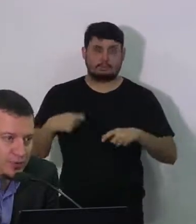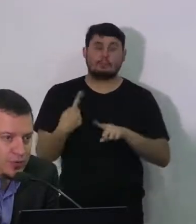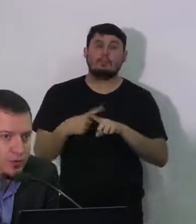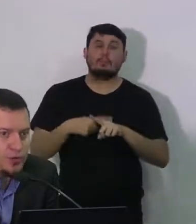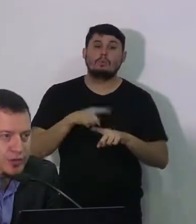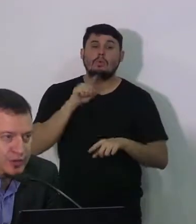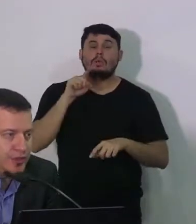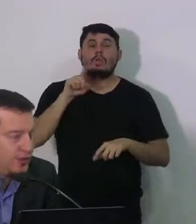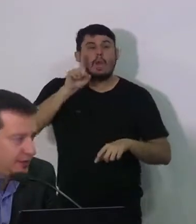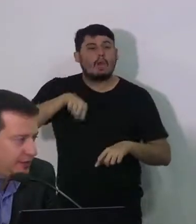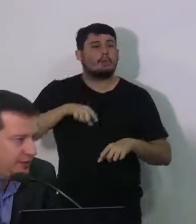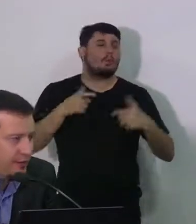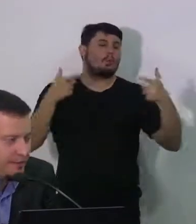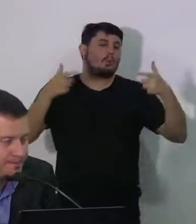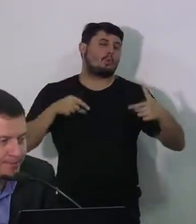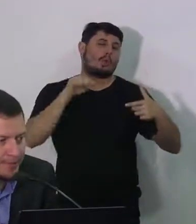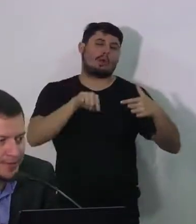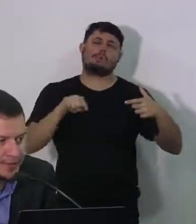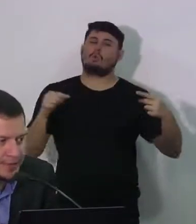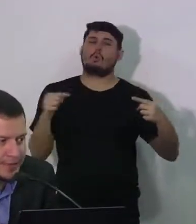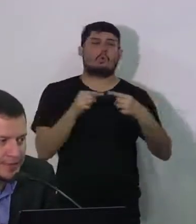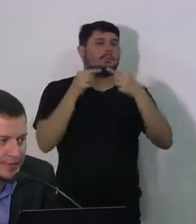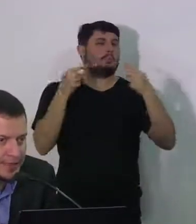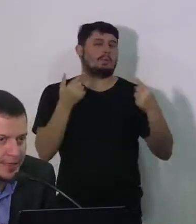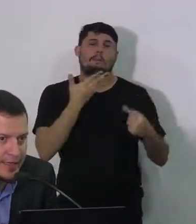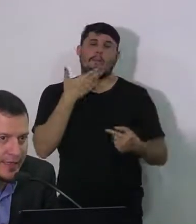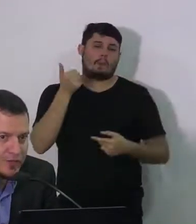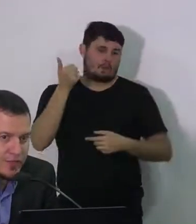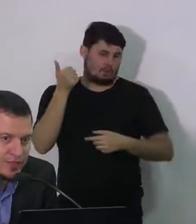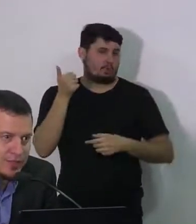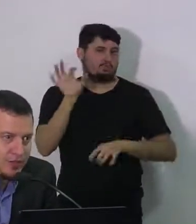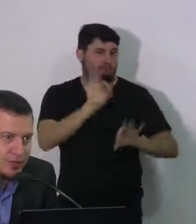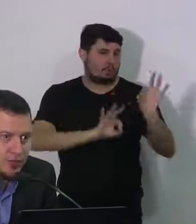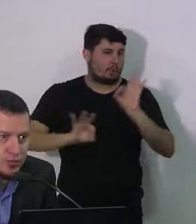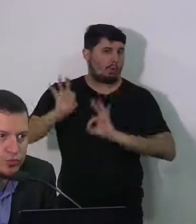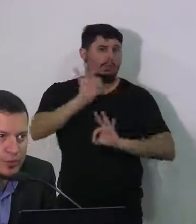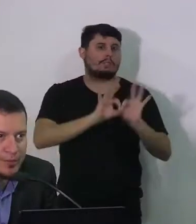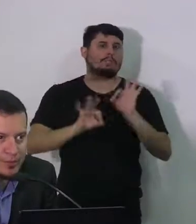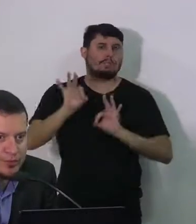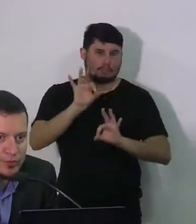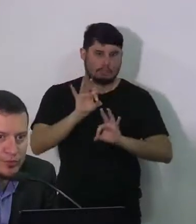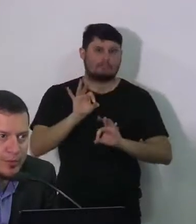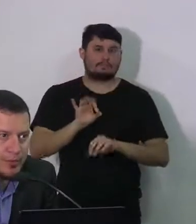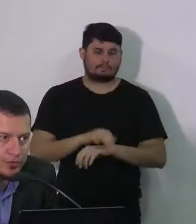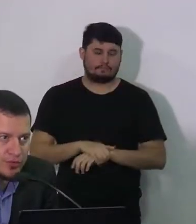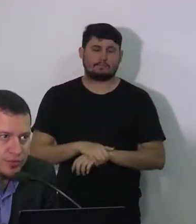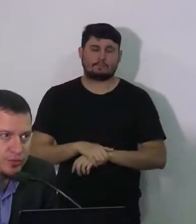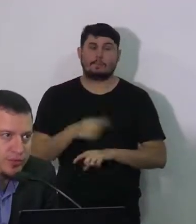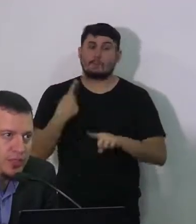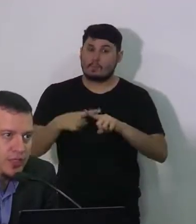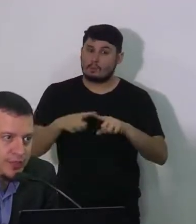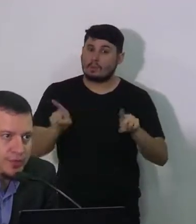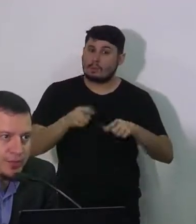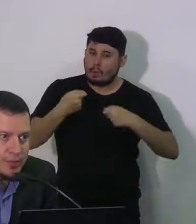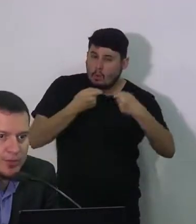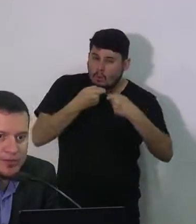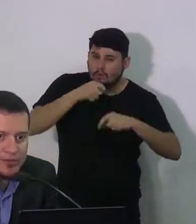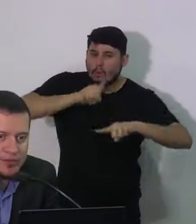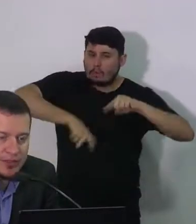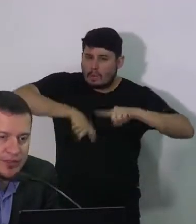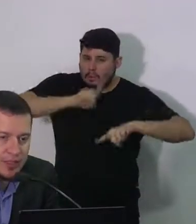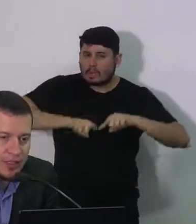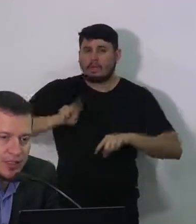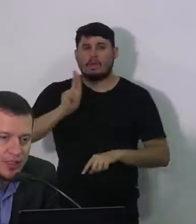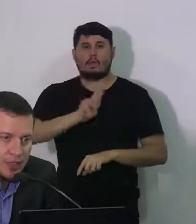por conta das questões de logística e também de racionalização de insumo, para se controlar melhor os insumos. E eu acho bem